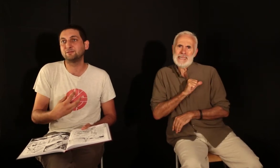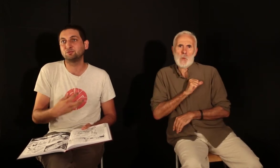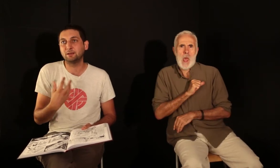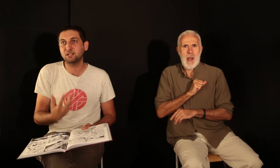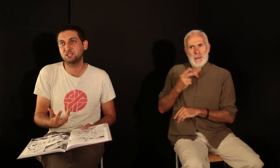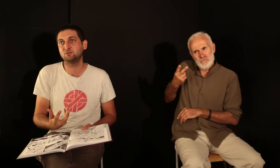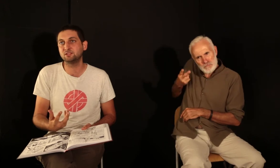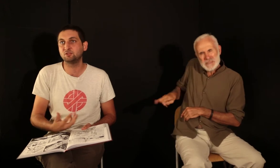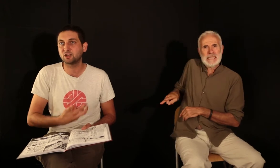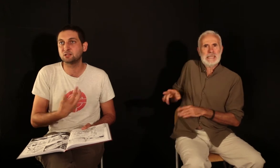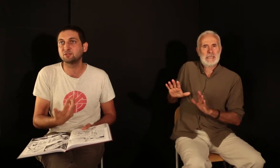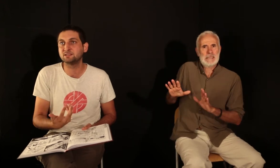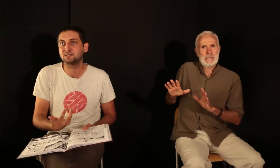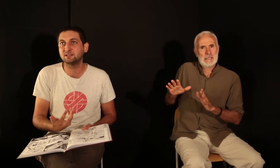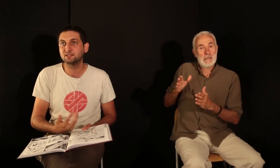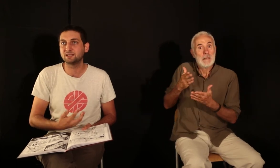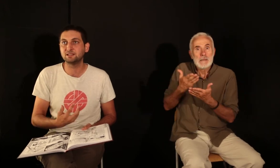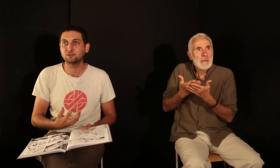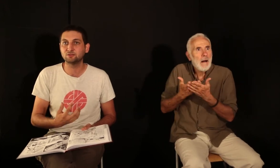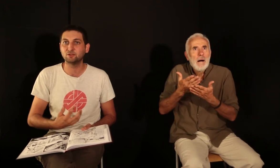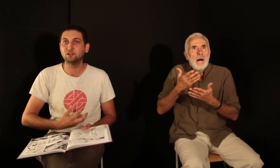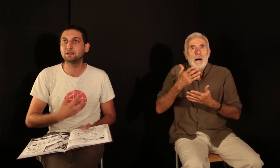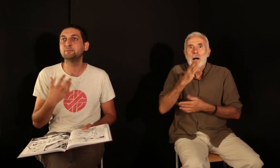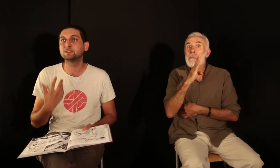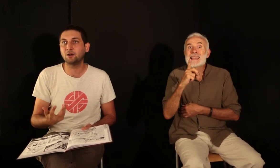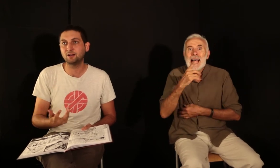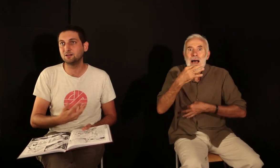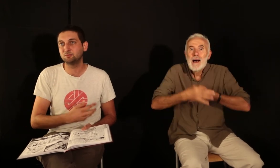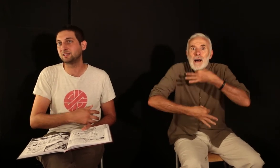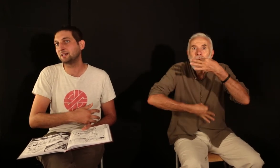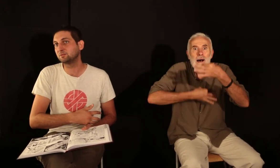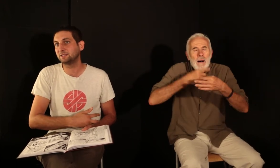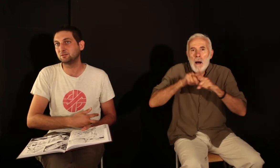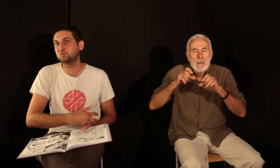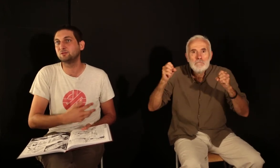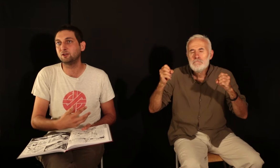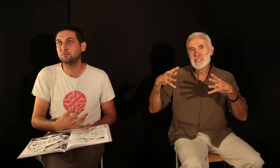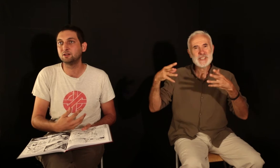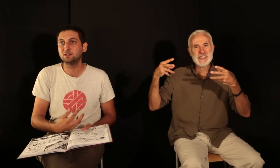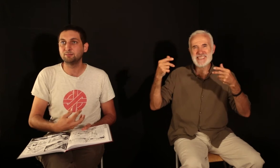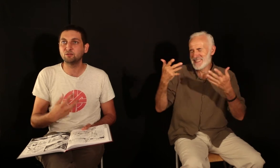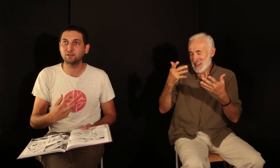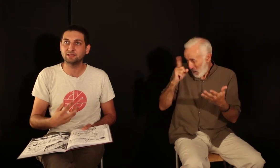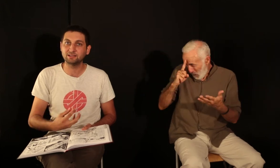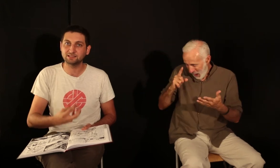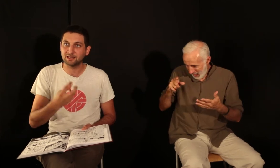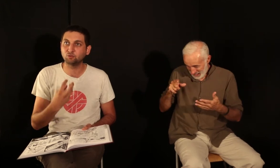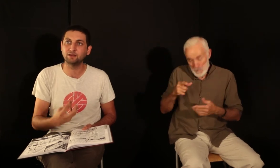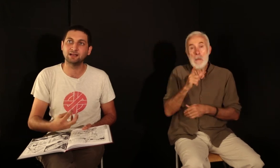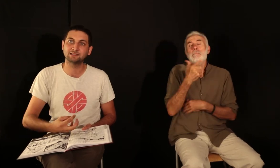qui fait toute la magie aussi du langage de bande dessinée. C'est-à-dire que la même histoire peut être racontée sous d'autres formes, mais en vérité, ce qu'il a trouvé là, ce